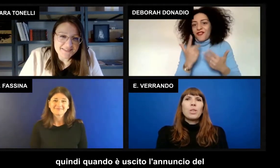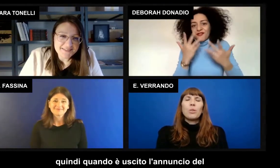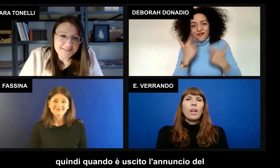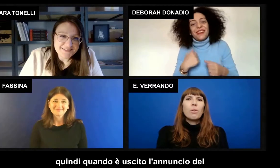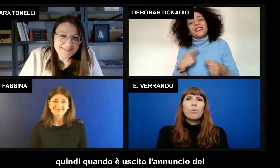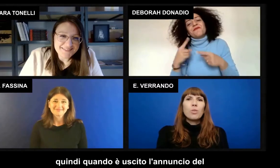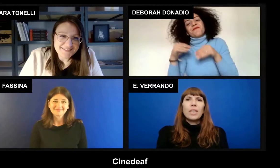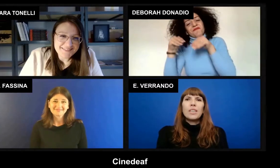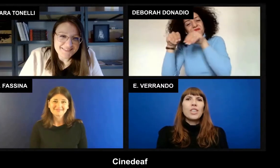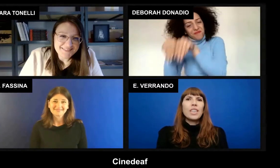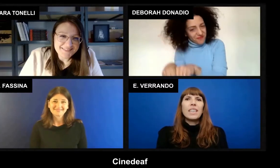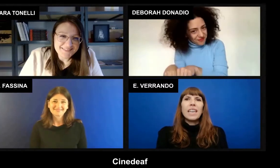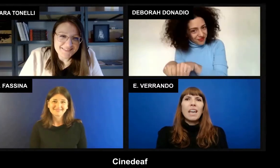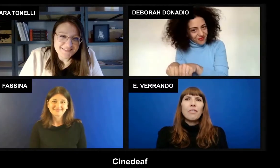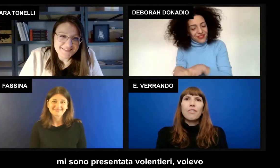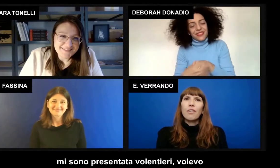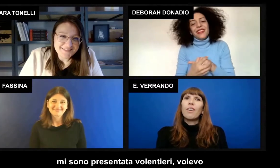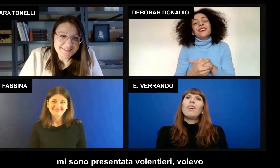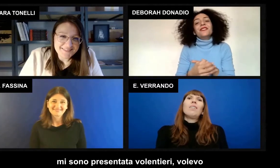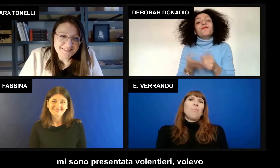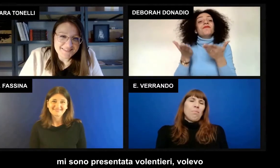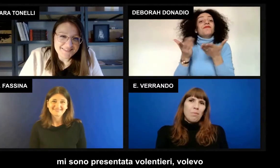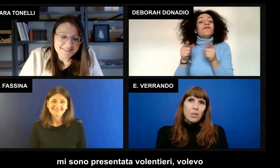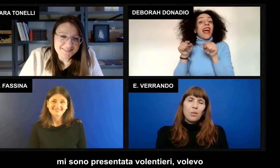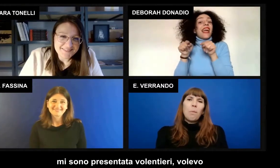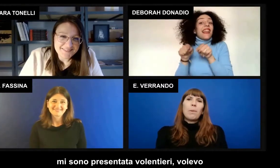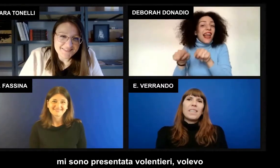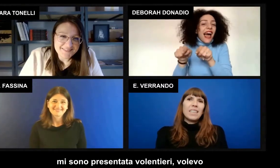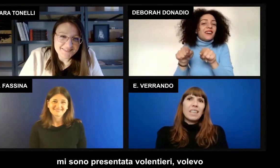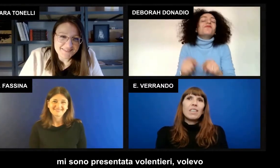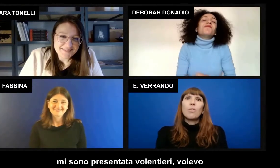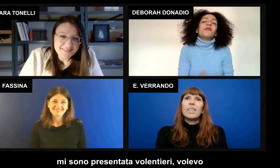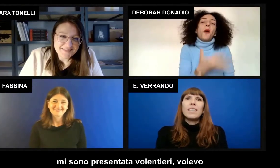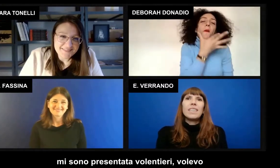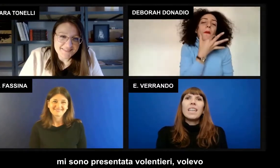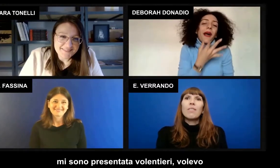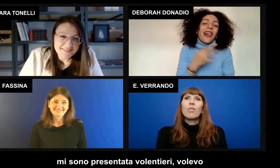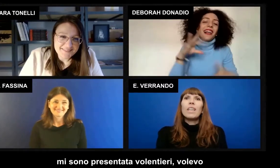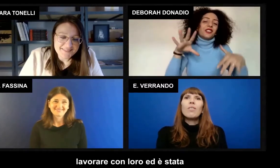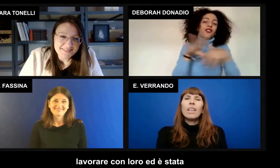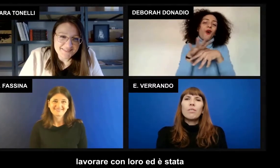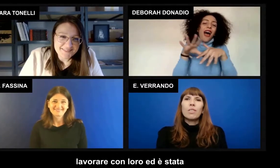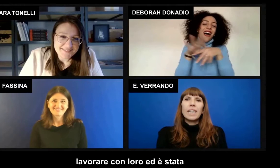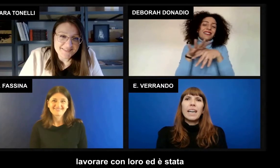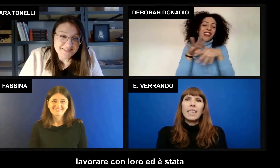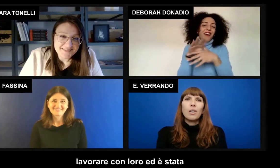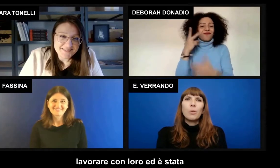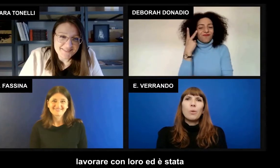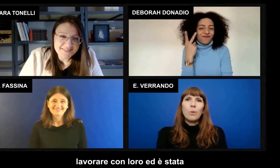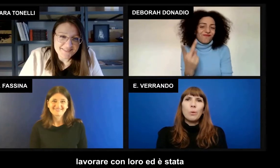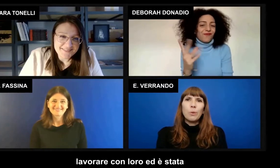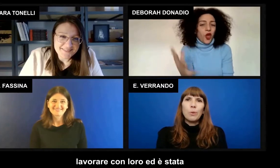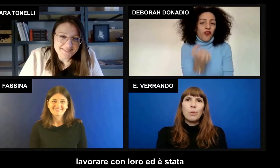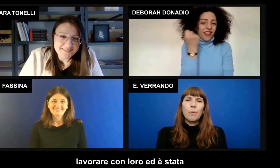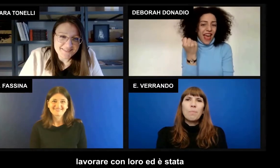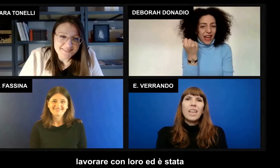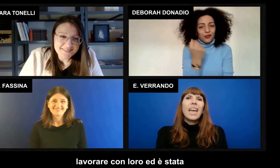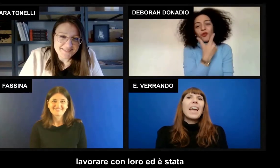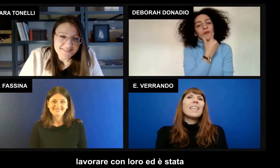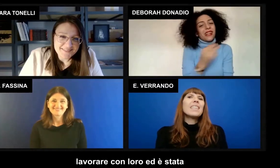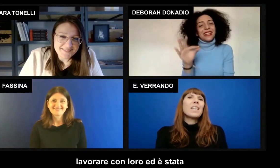è uscito l'annuncio del Cinedef mi sono presentata volentieri, volevo lavorare con loro.